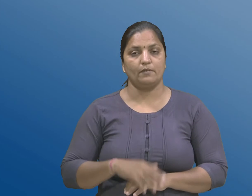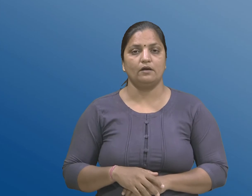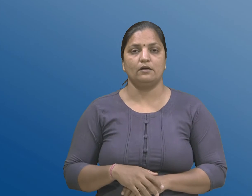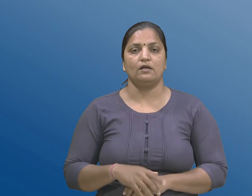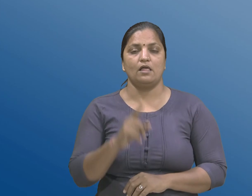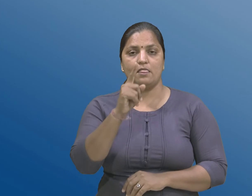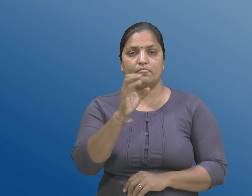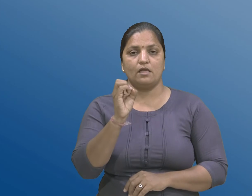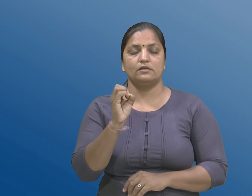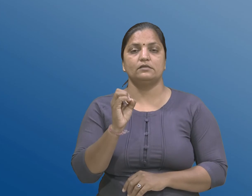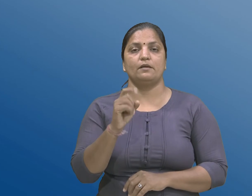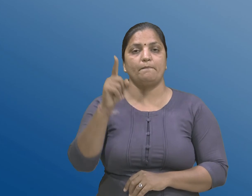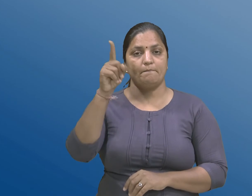x 200.